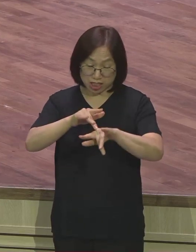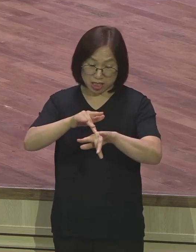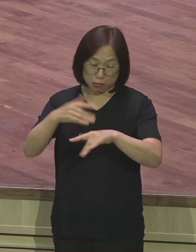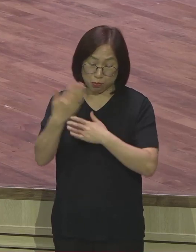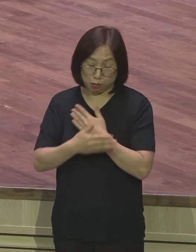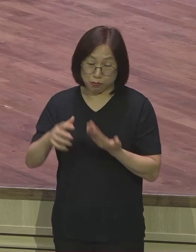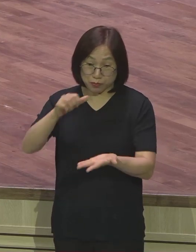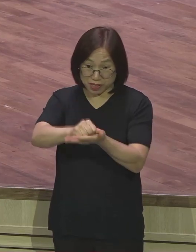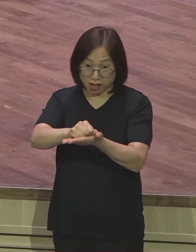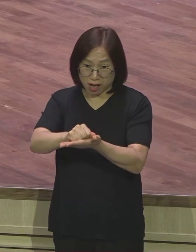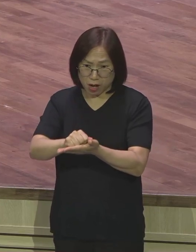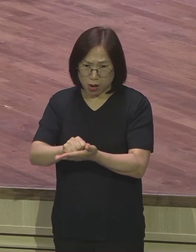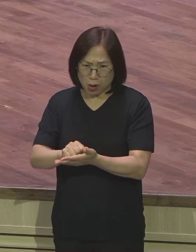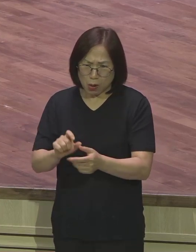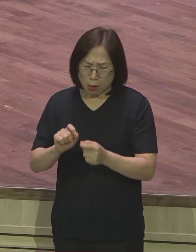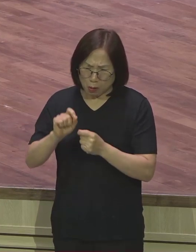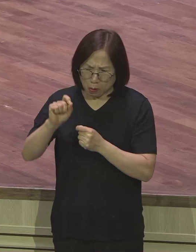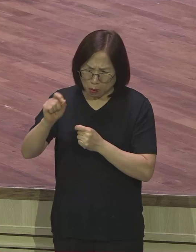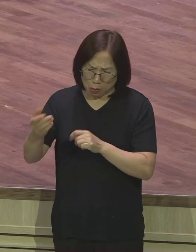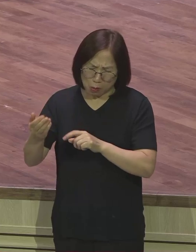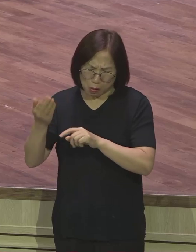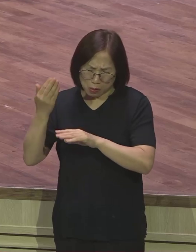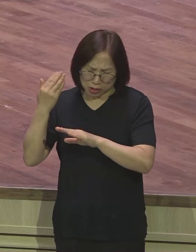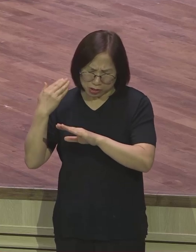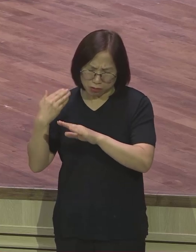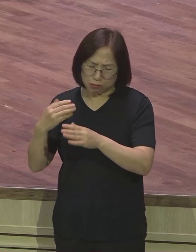그거를 오래전부터 그렇게 시달려왔습니다.